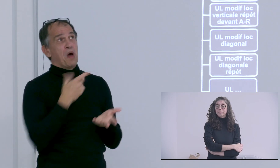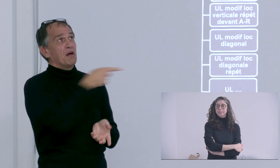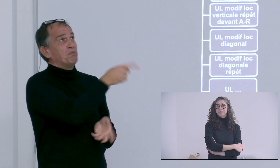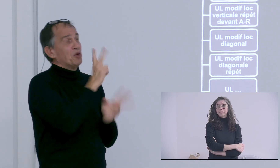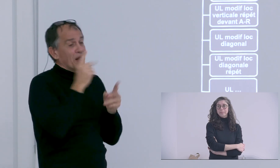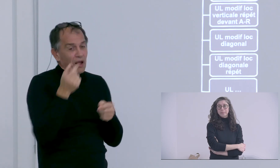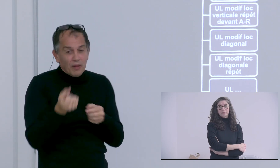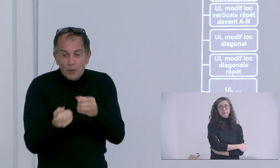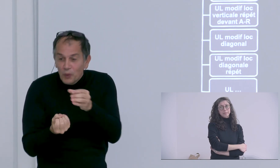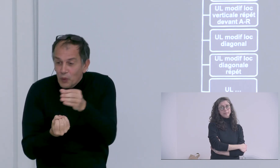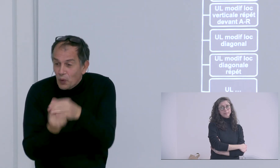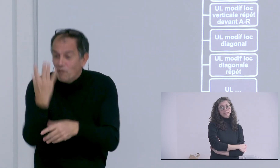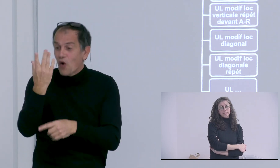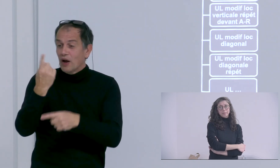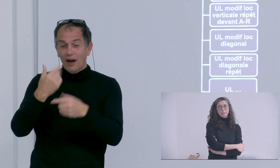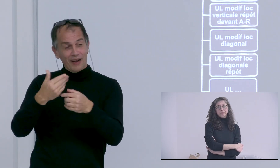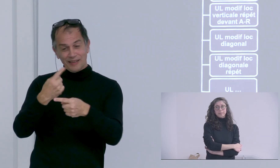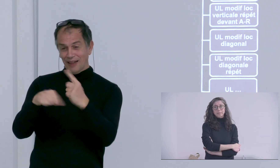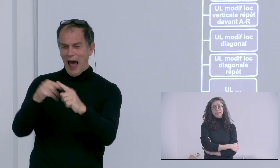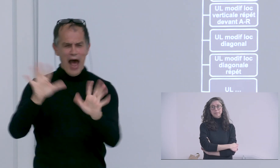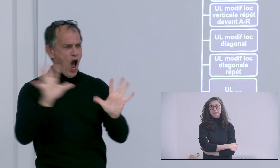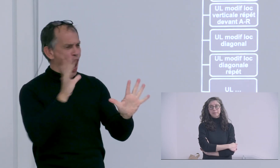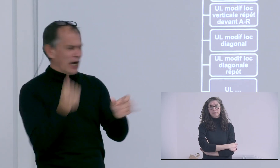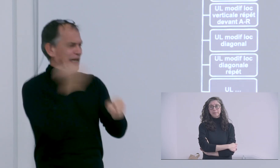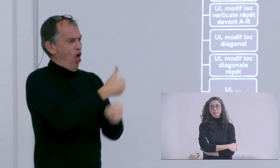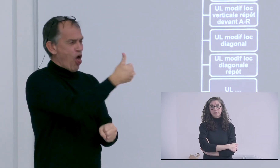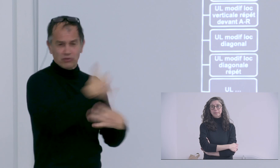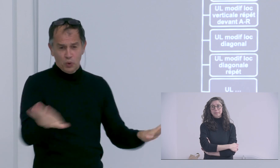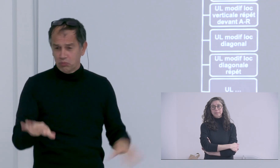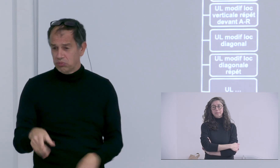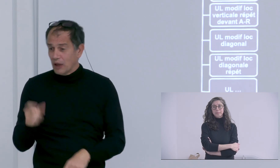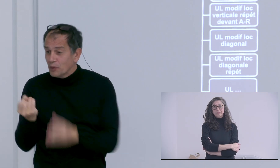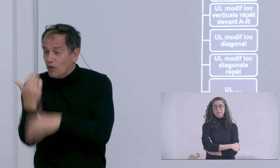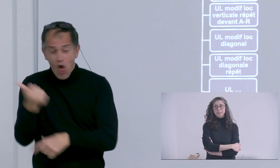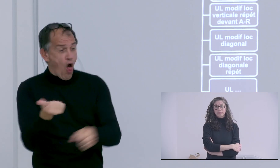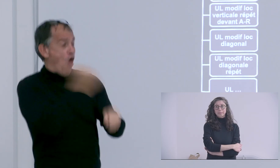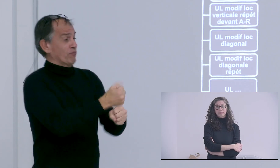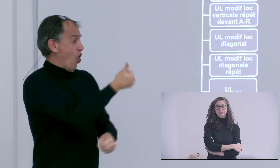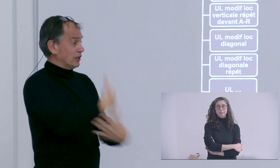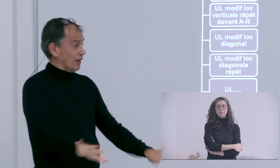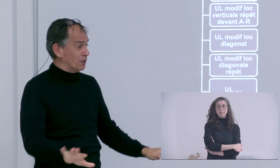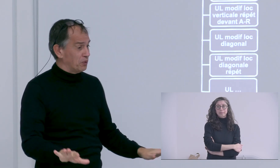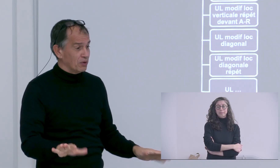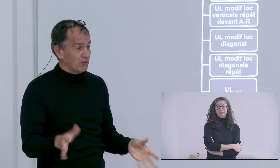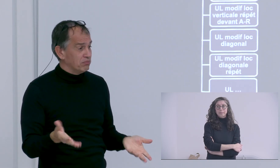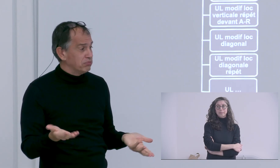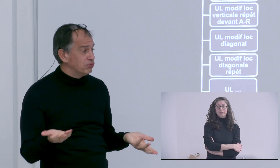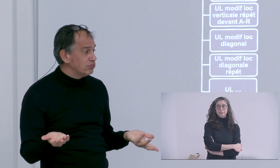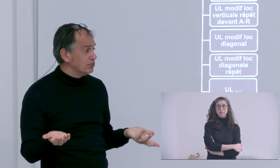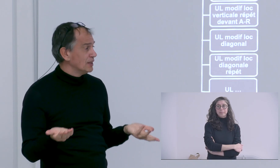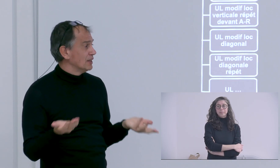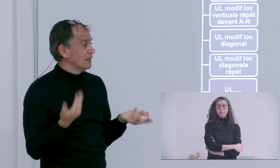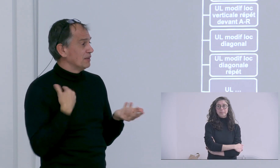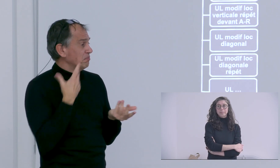dans une granularité trop importante et bien on va se perdre et qu'on va finir par créer à chaque